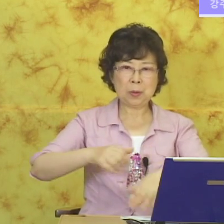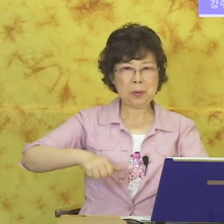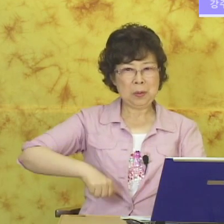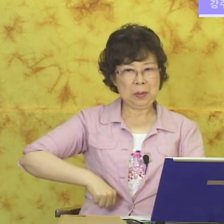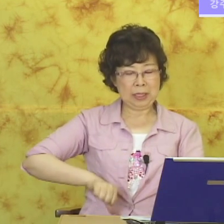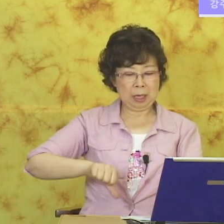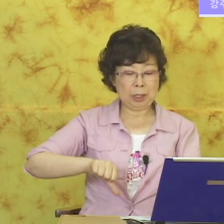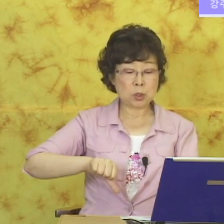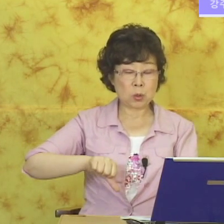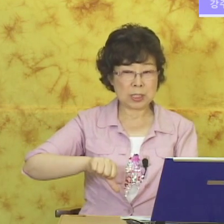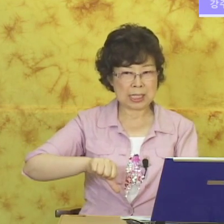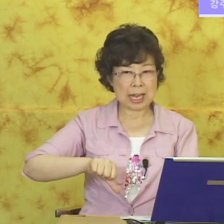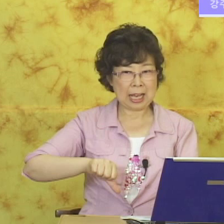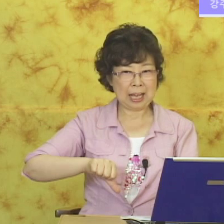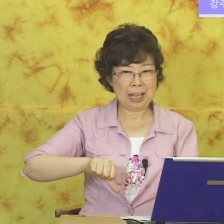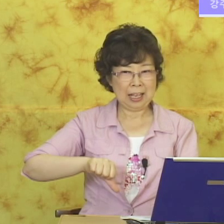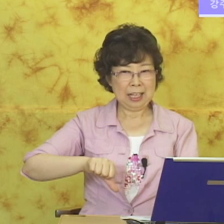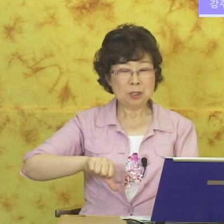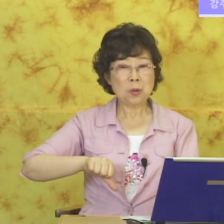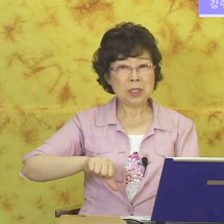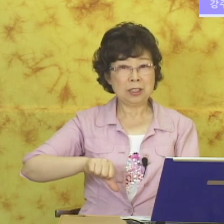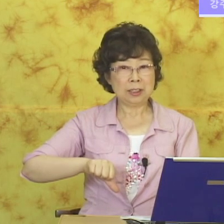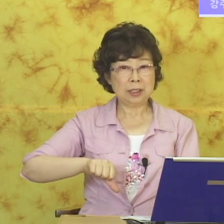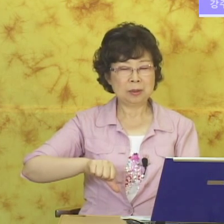고 이렇게 하면 손자. 손녀는요.